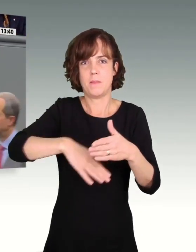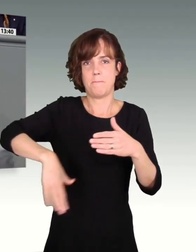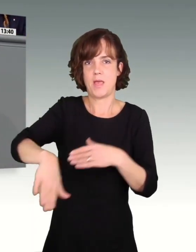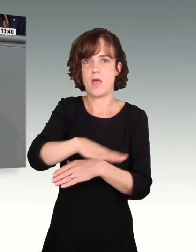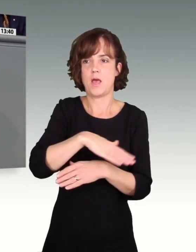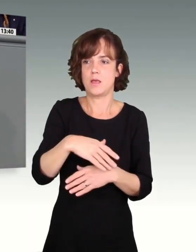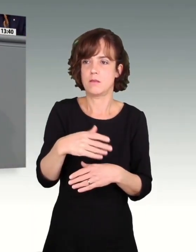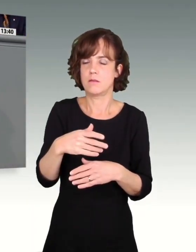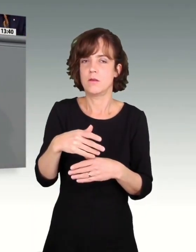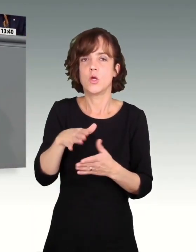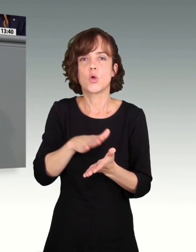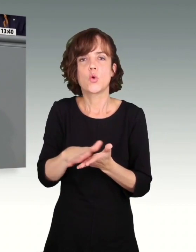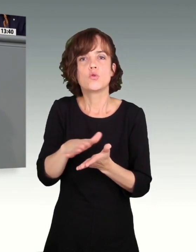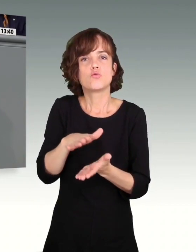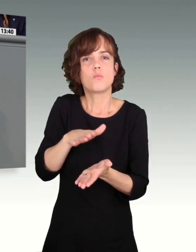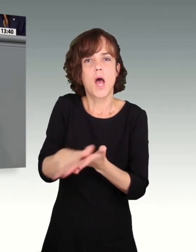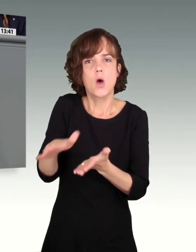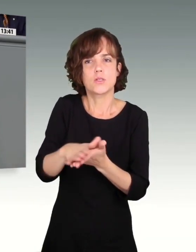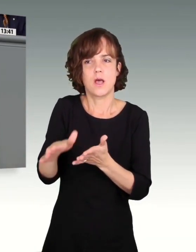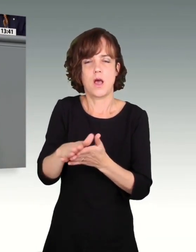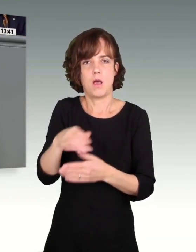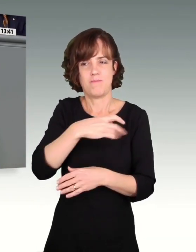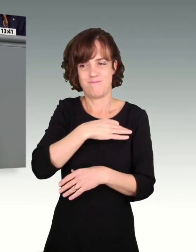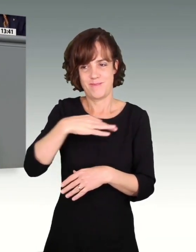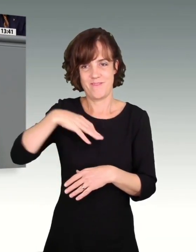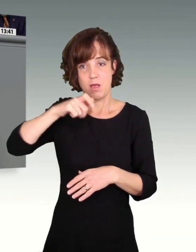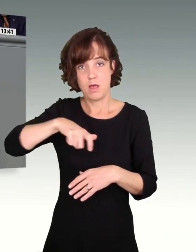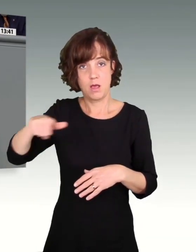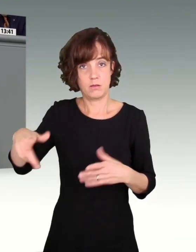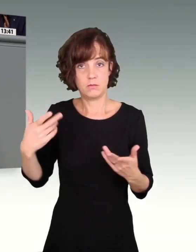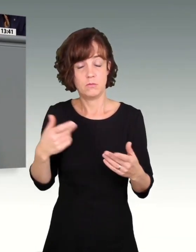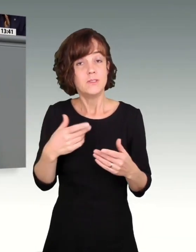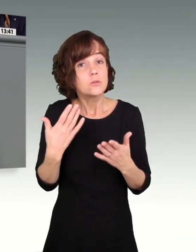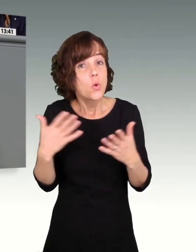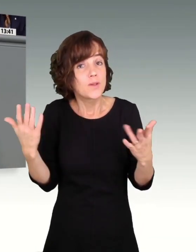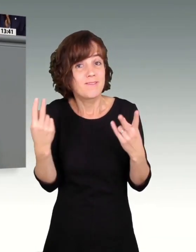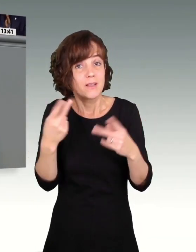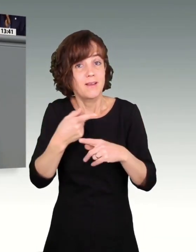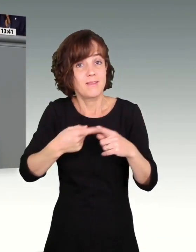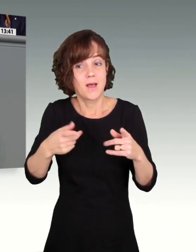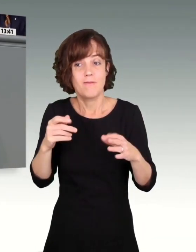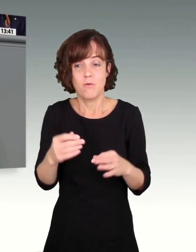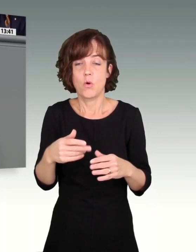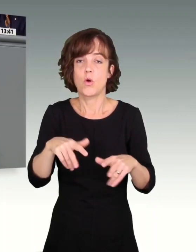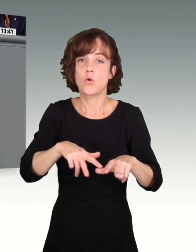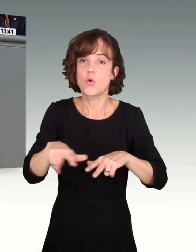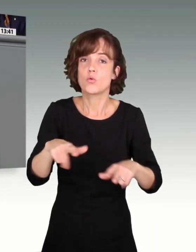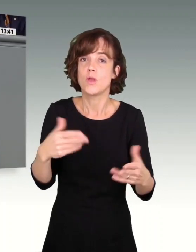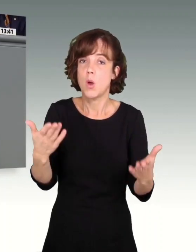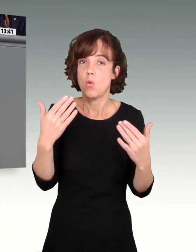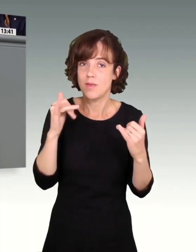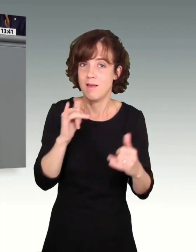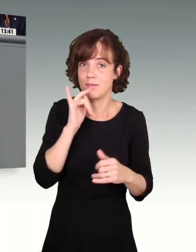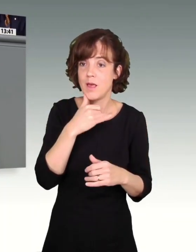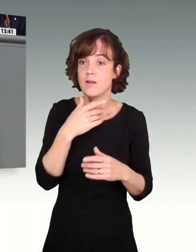die Konsumausgaben der privaten Hand, die sind ein ganz enormer Bestandteil dieser konjunkturellen Erholung. Die machen aus, dass die